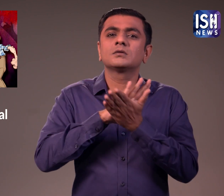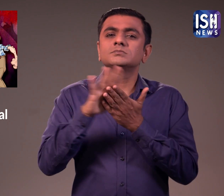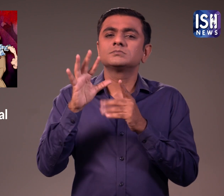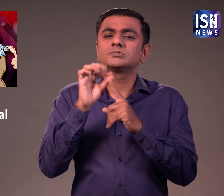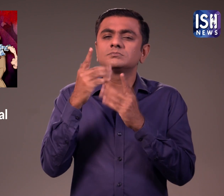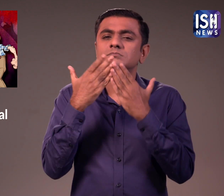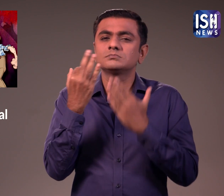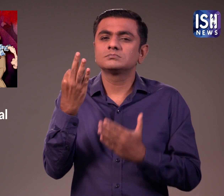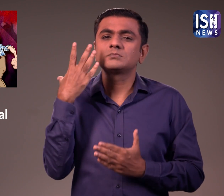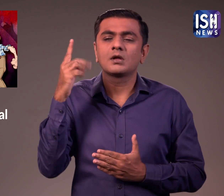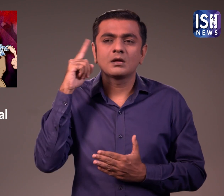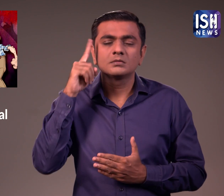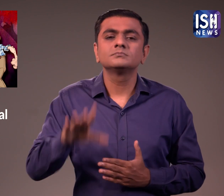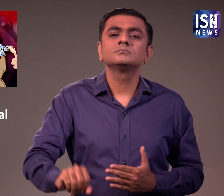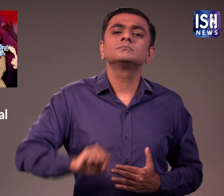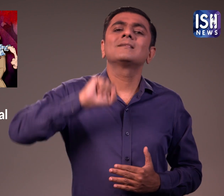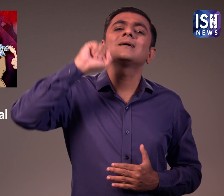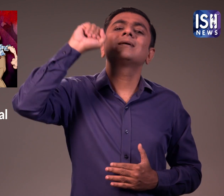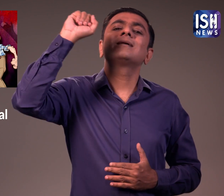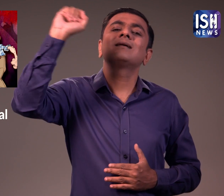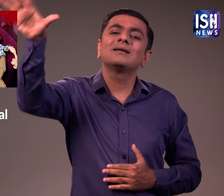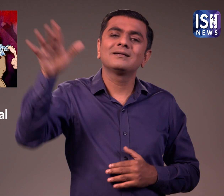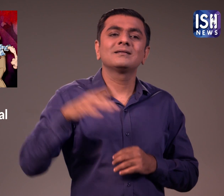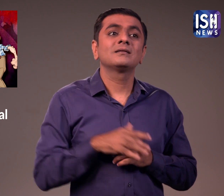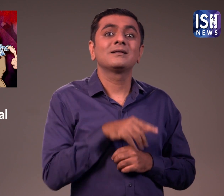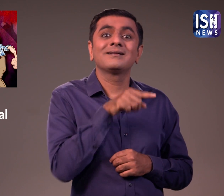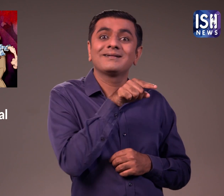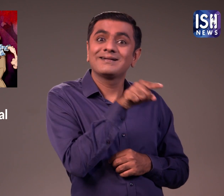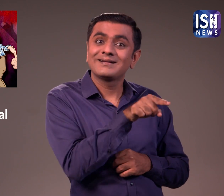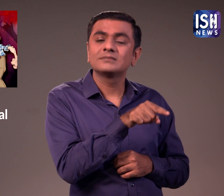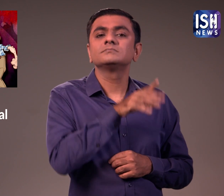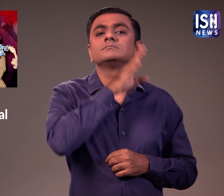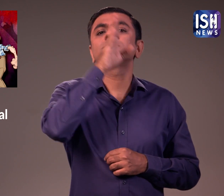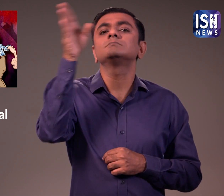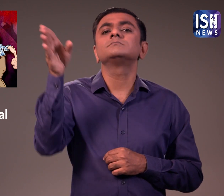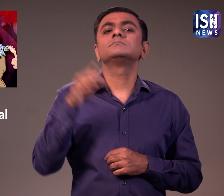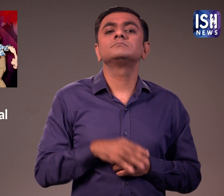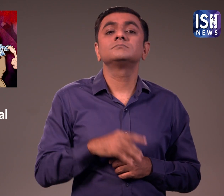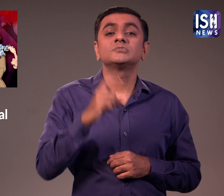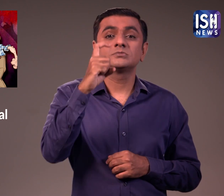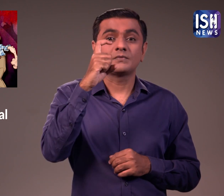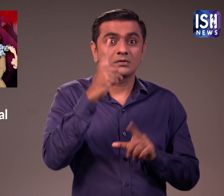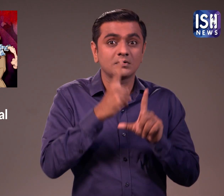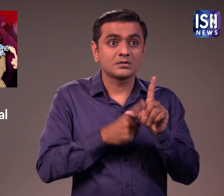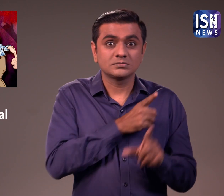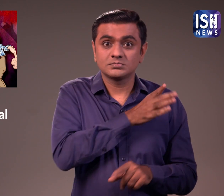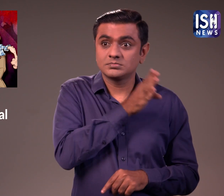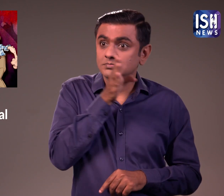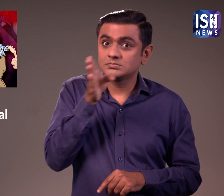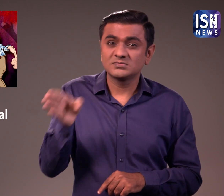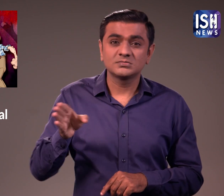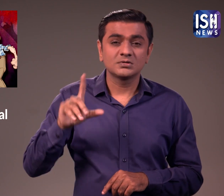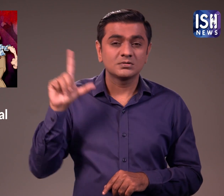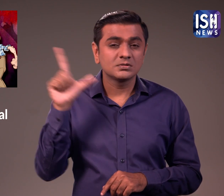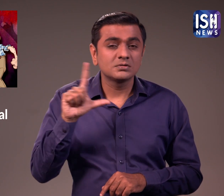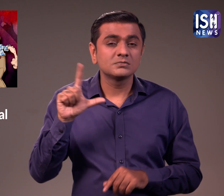बेजा ताकि वह बैतर शिक्षा प्राप्त कर सके तबी से वह नाबालिक का योन शोशन कर रहा था